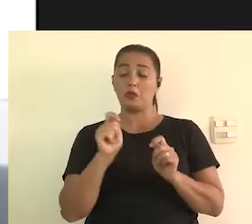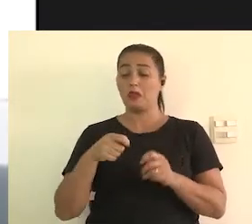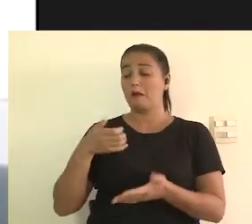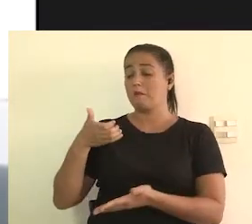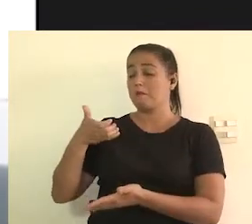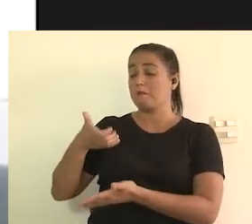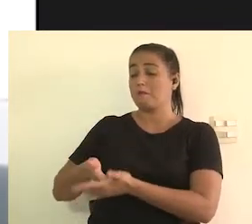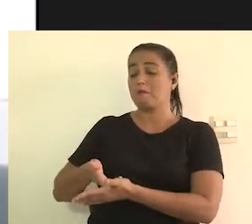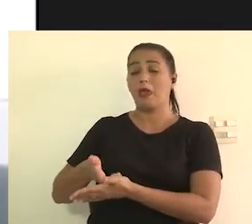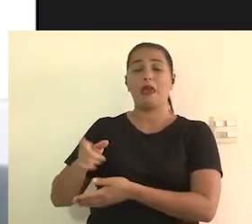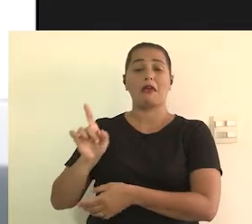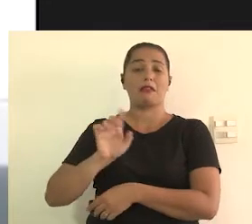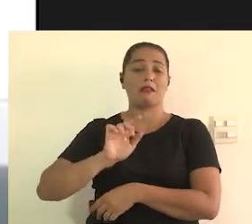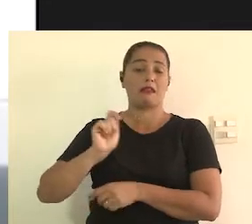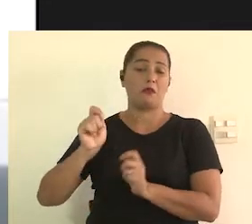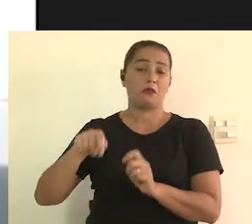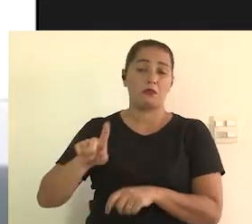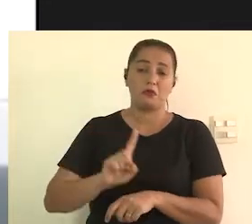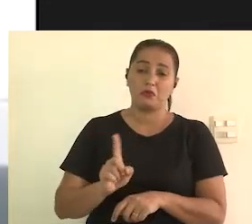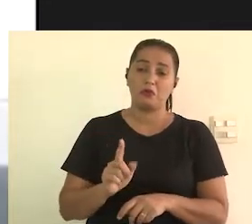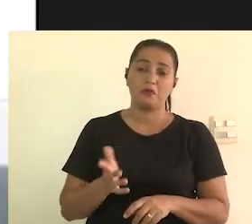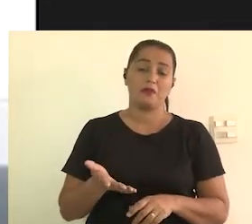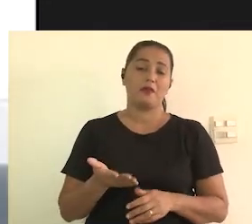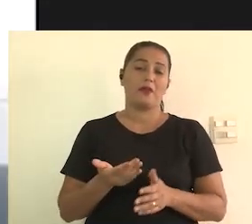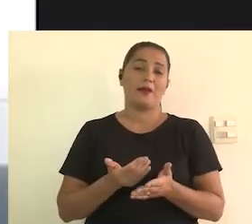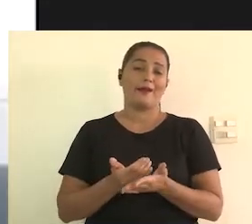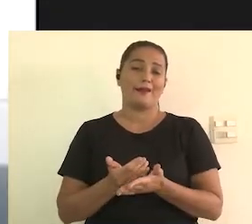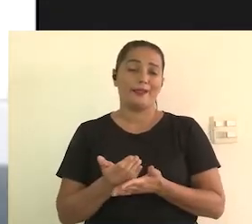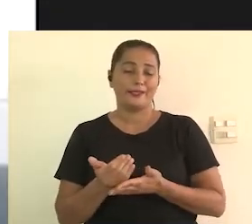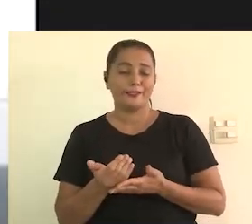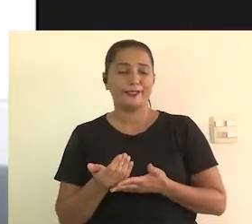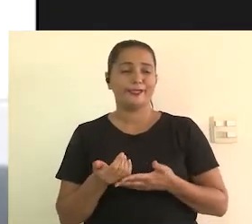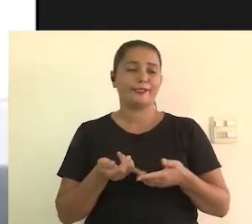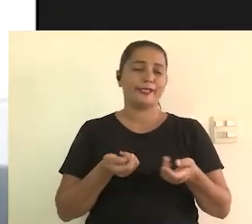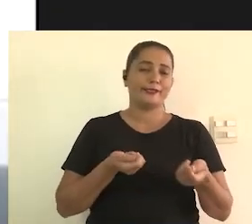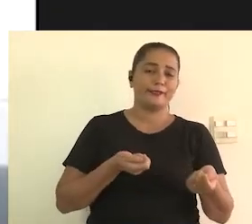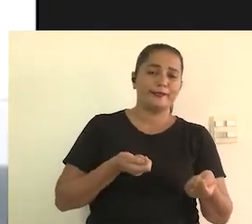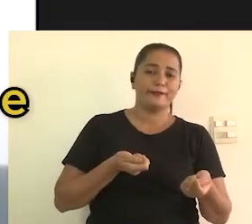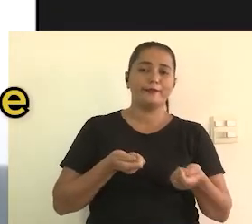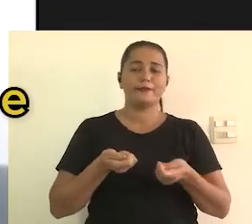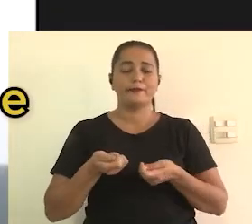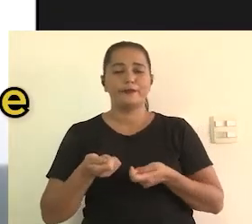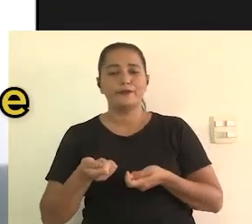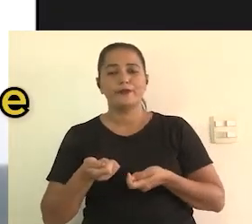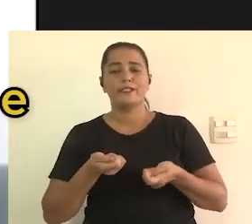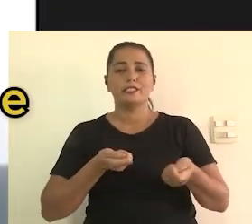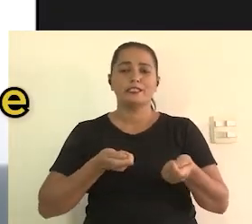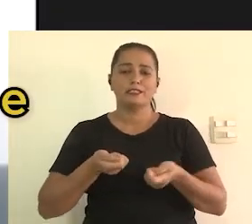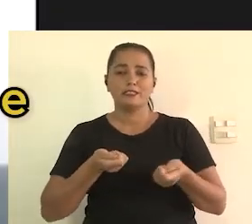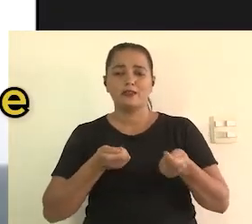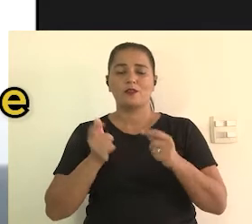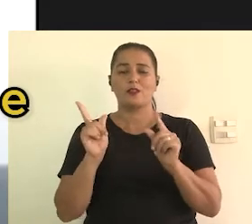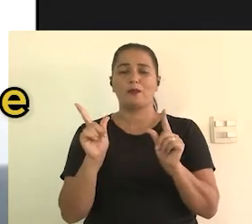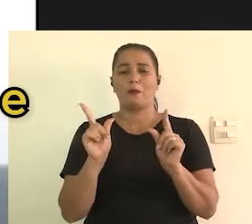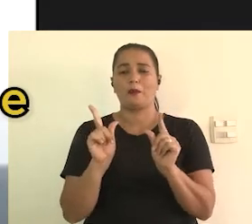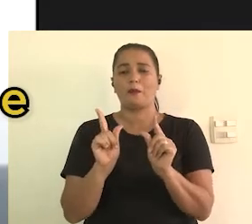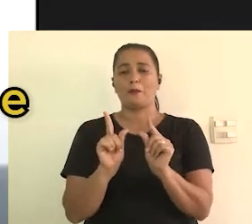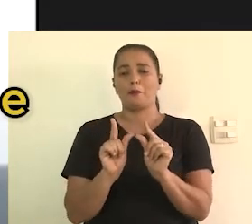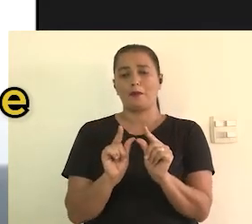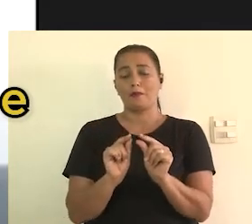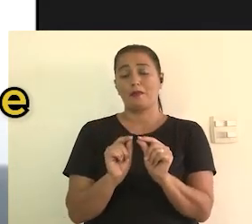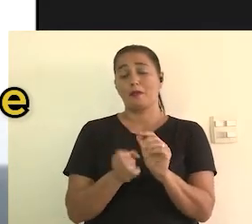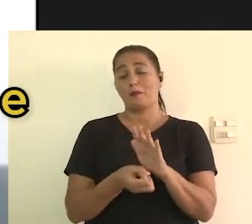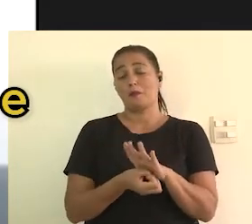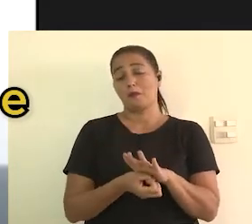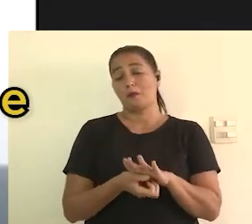discurso é de que o orçamento é baixo, o tempo é sempre exíguo, então, começa essa